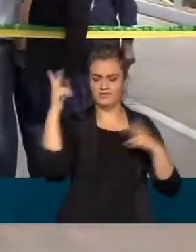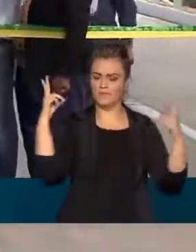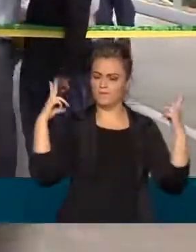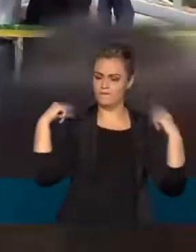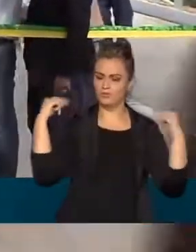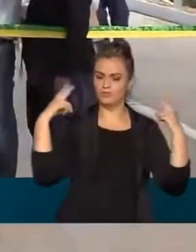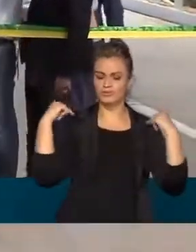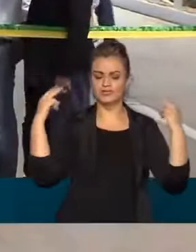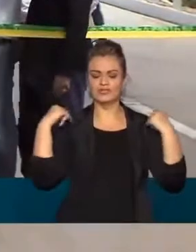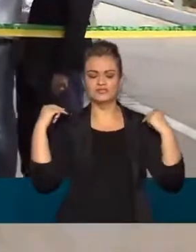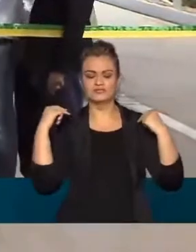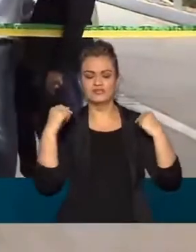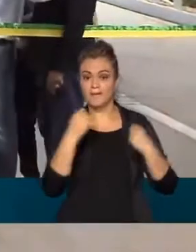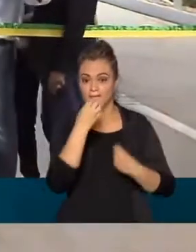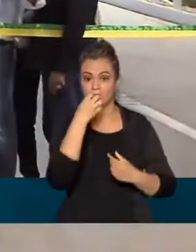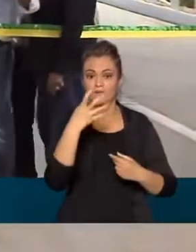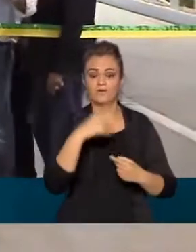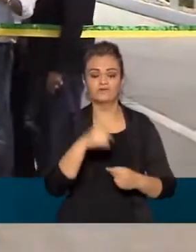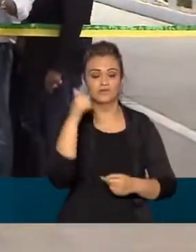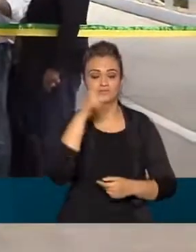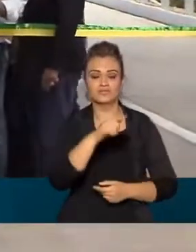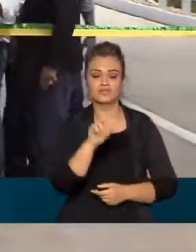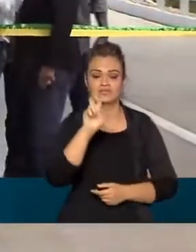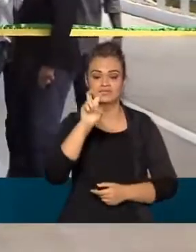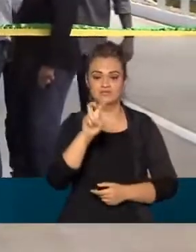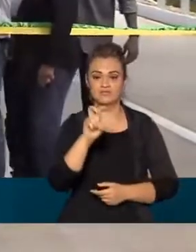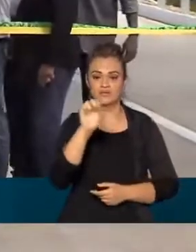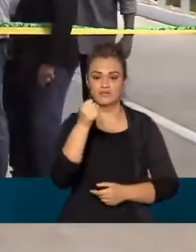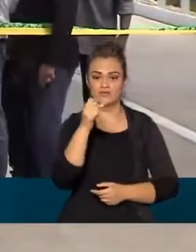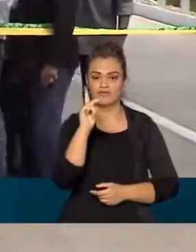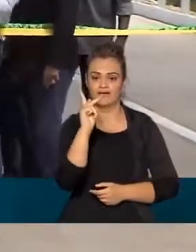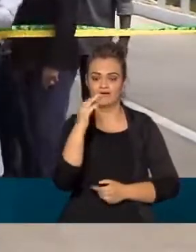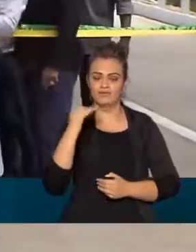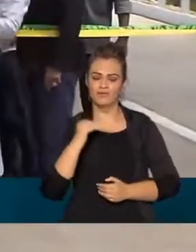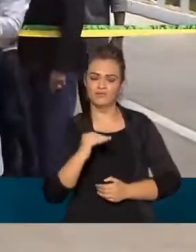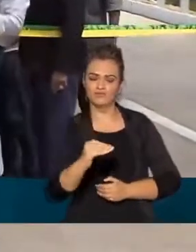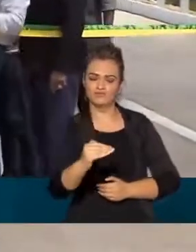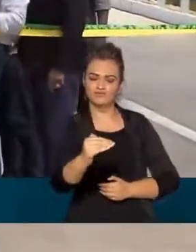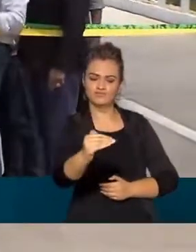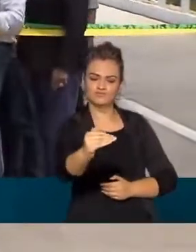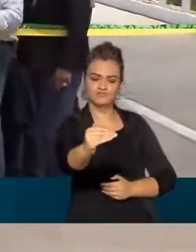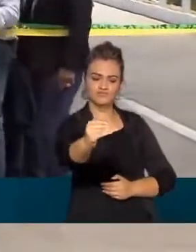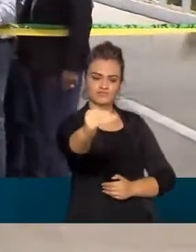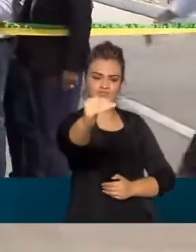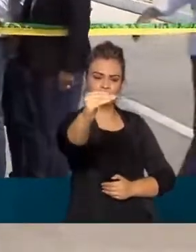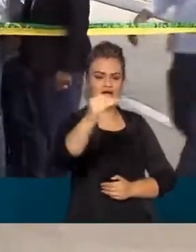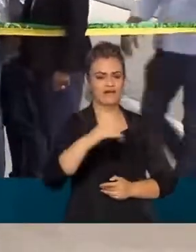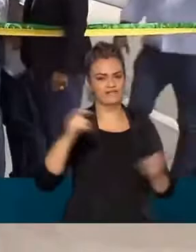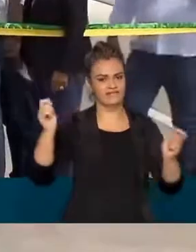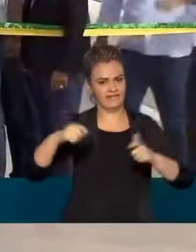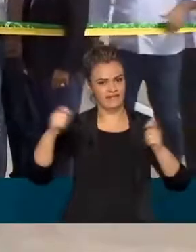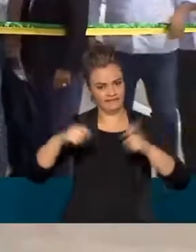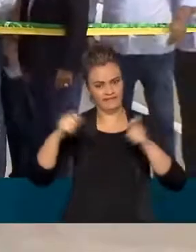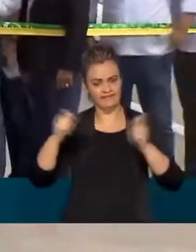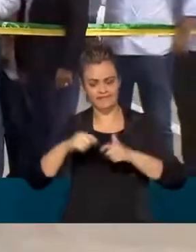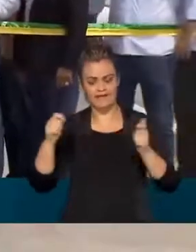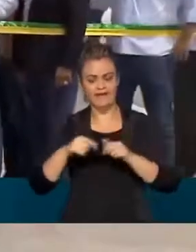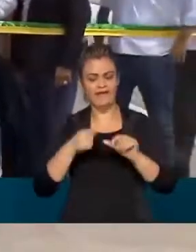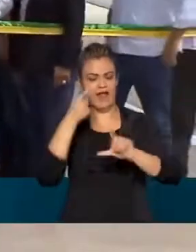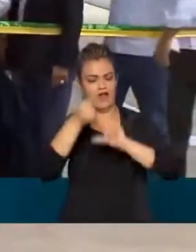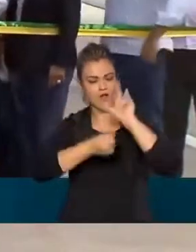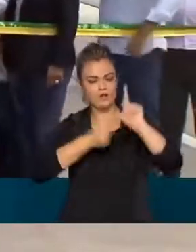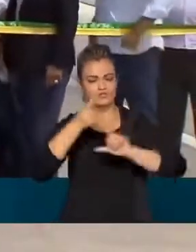passa a contar agora com 58 quilômetros de pistas com capacidade ampliada incrementando a